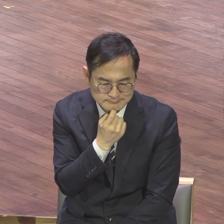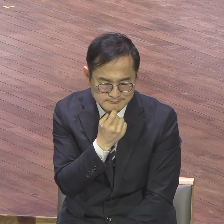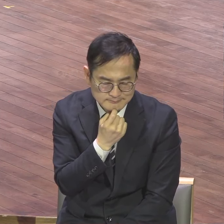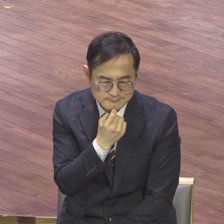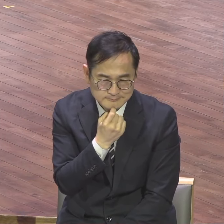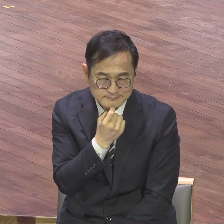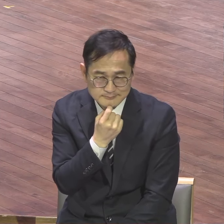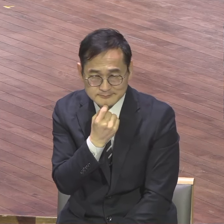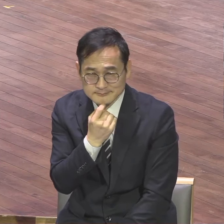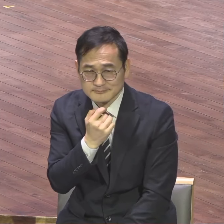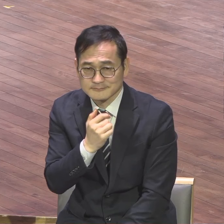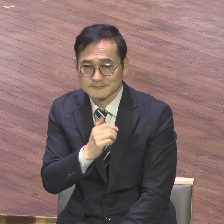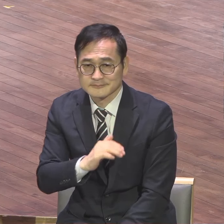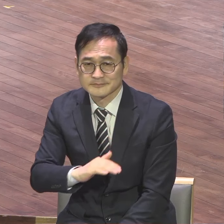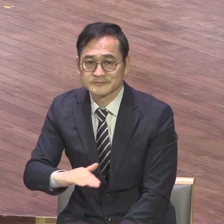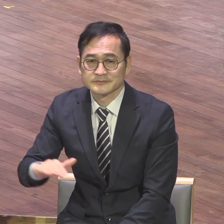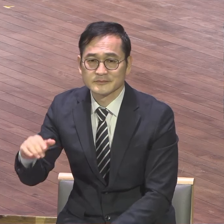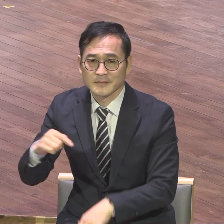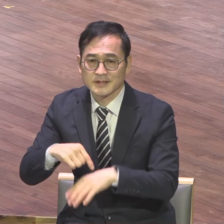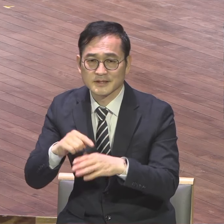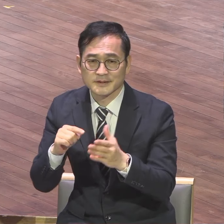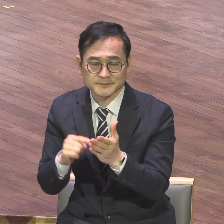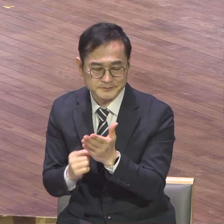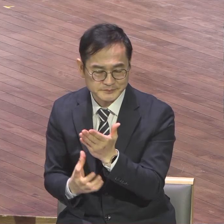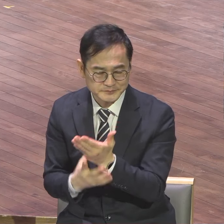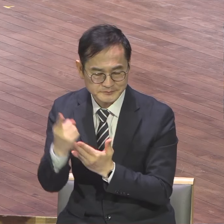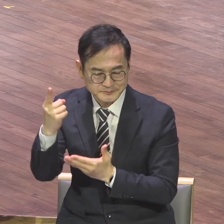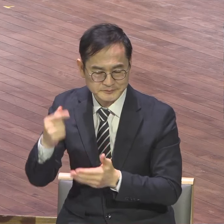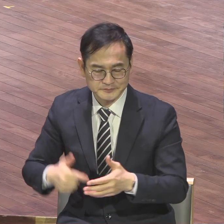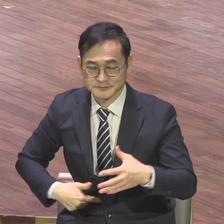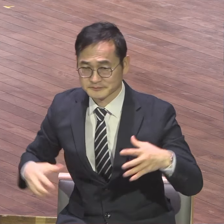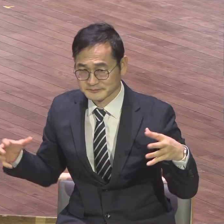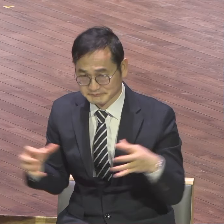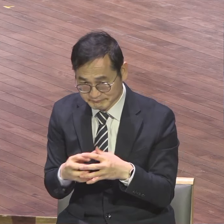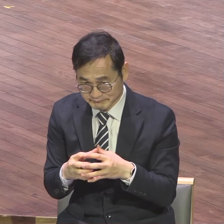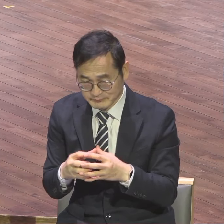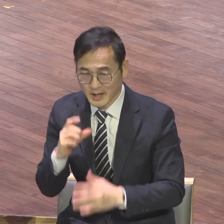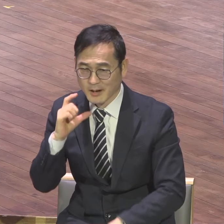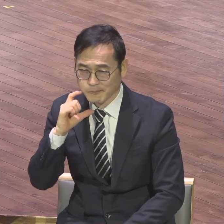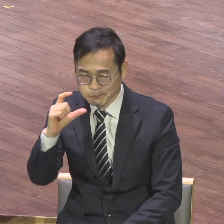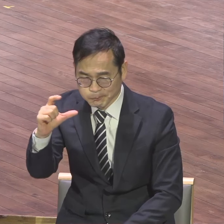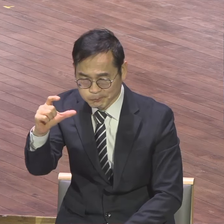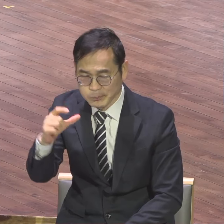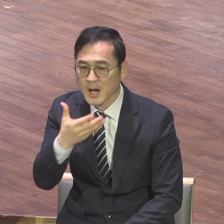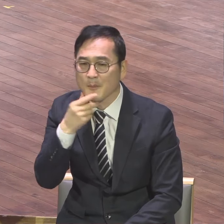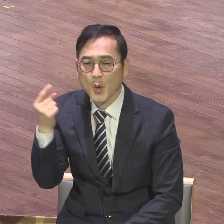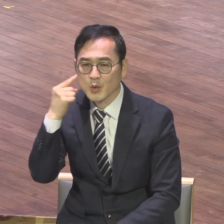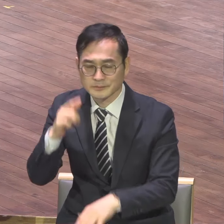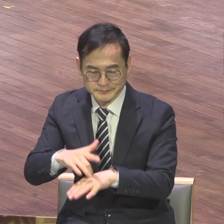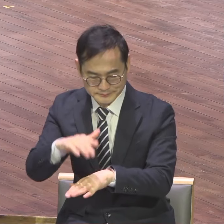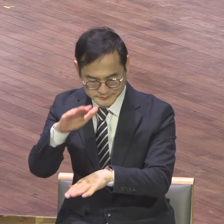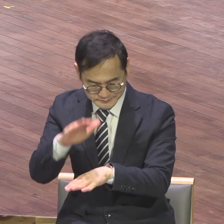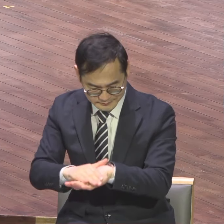악반만의 군사들과 승정보를 흘리기까지 승정보를